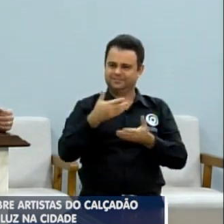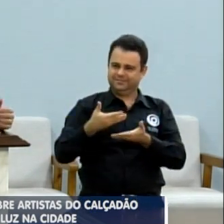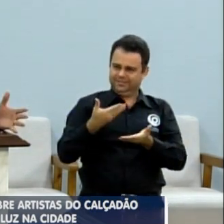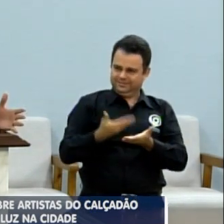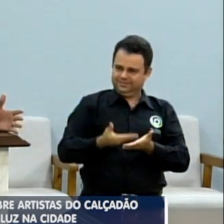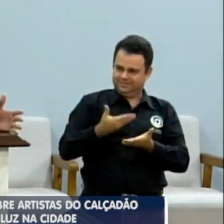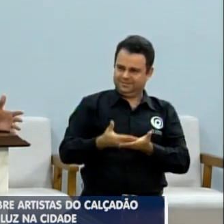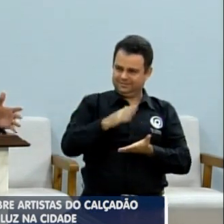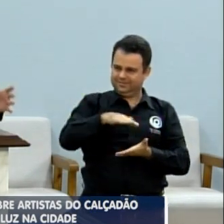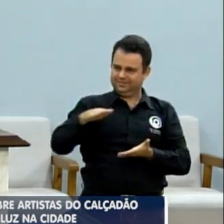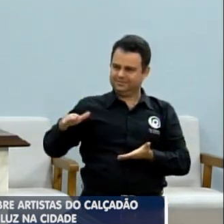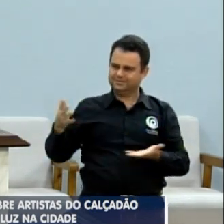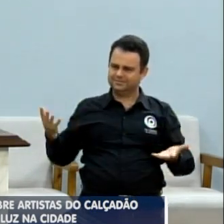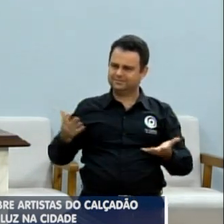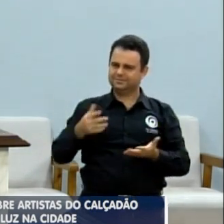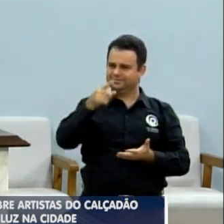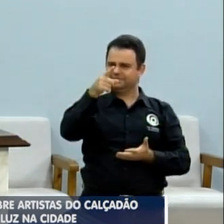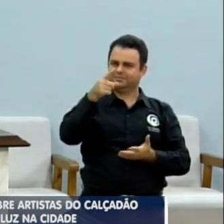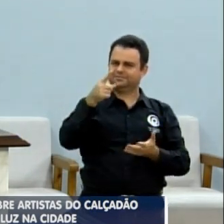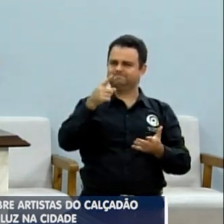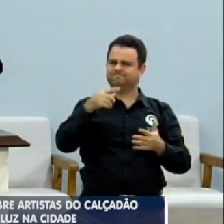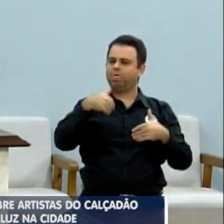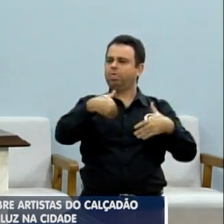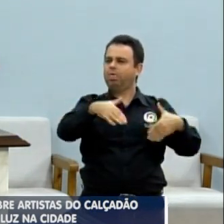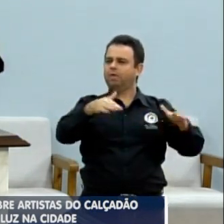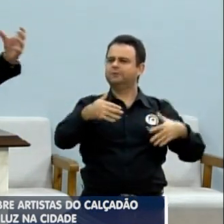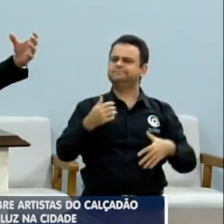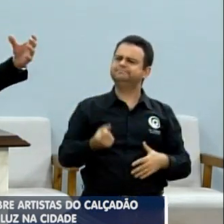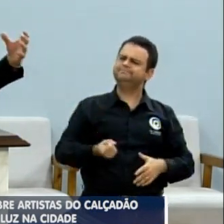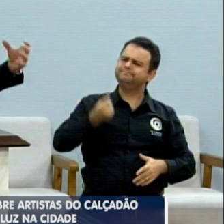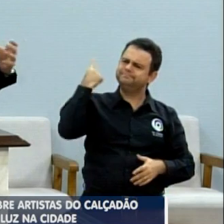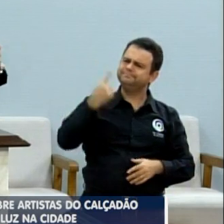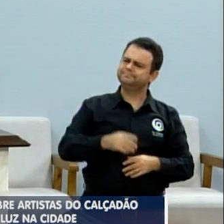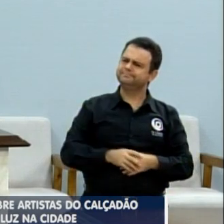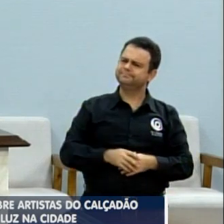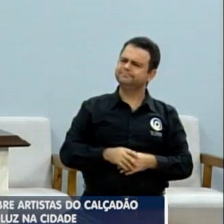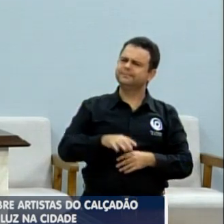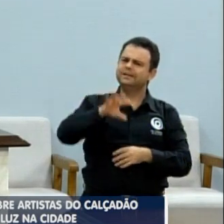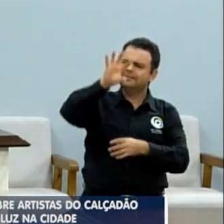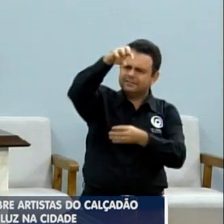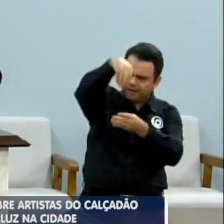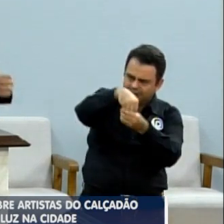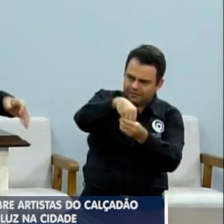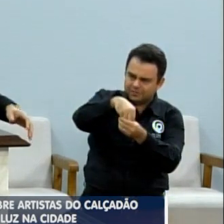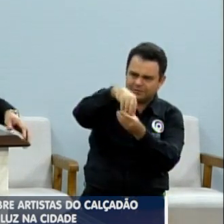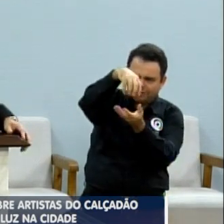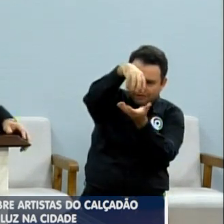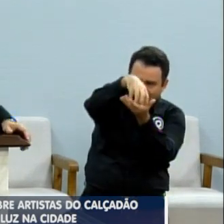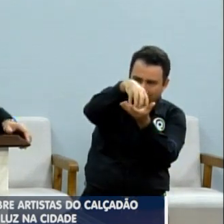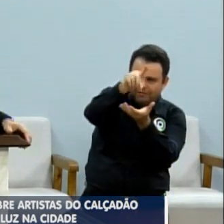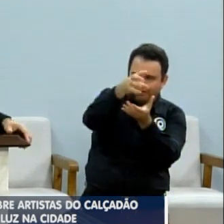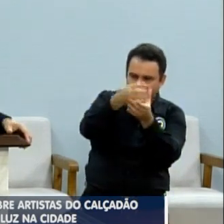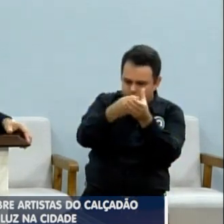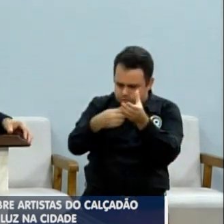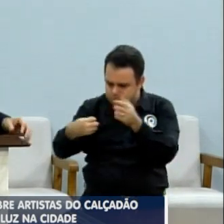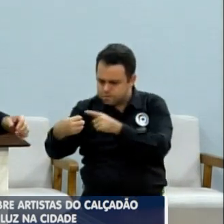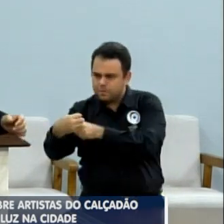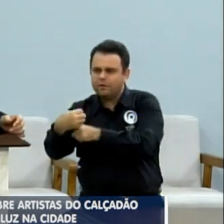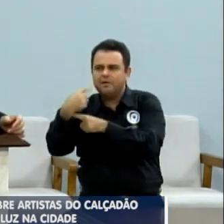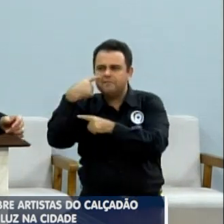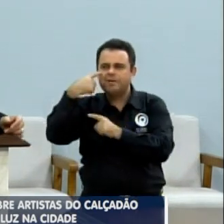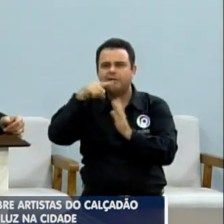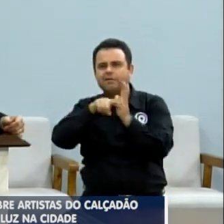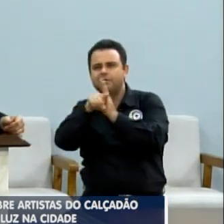CPFL, o que está acontecendo? Será que não tem um centro de meteorologia para verificar as estações do ano,